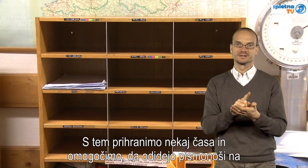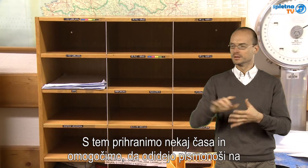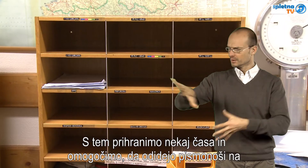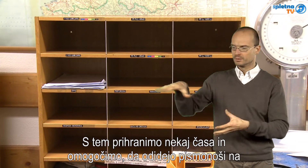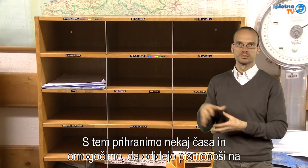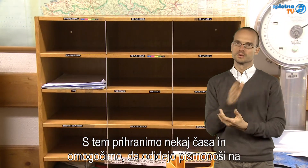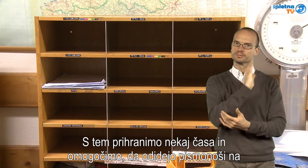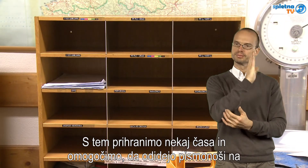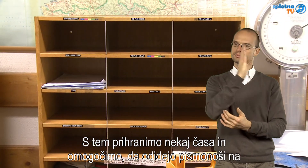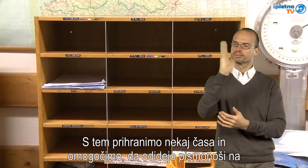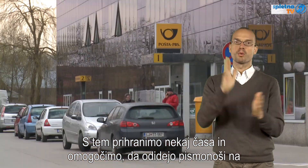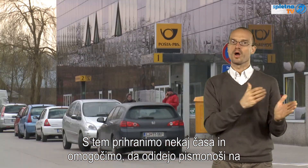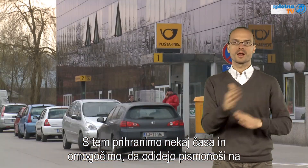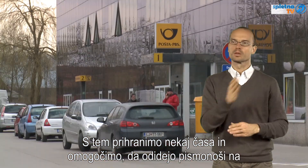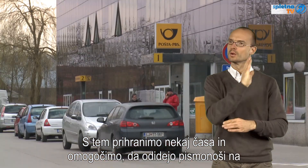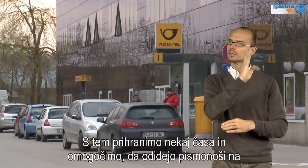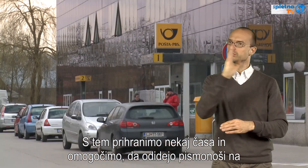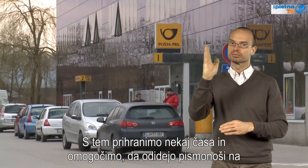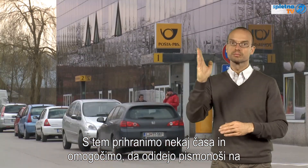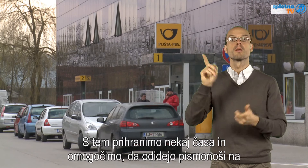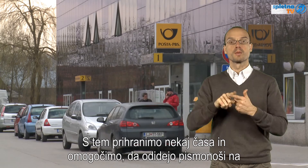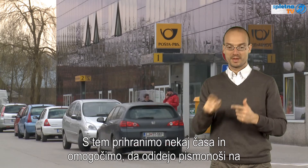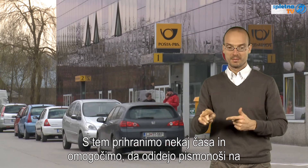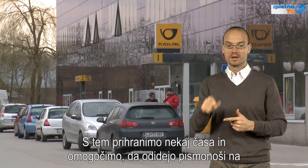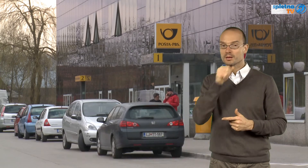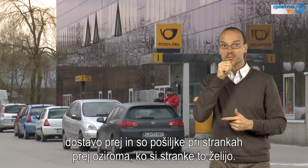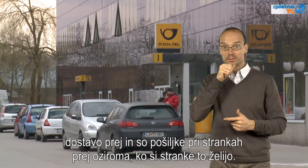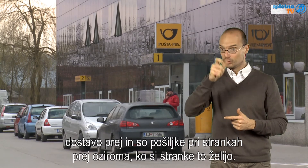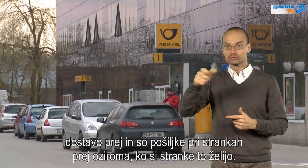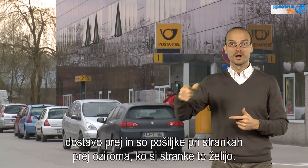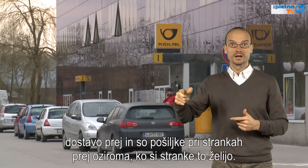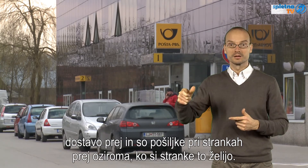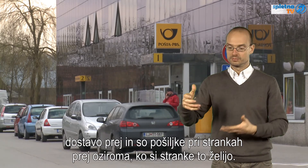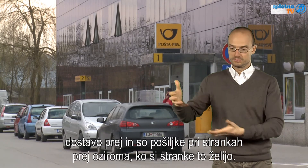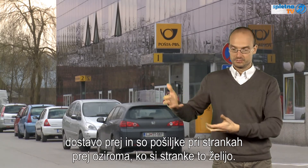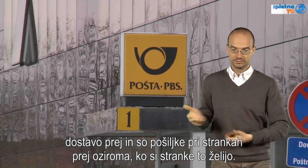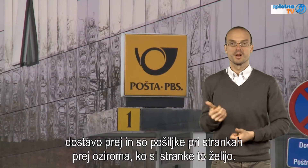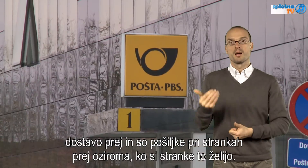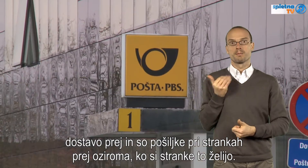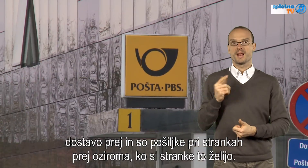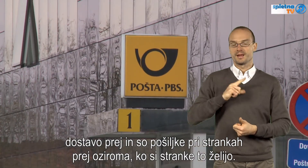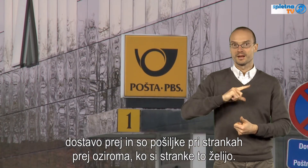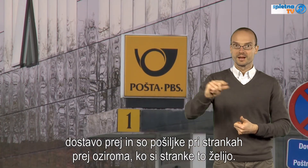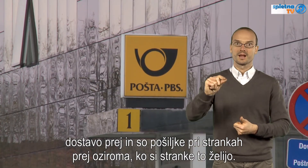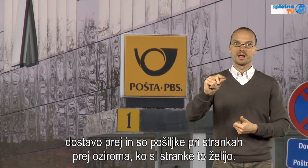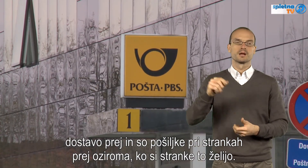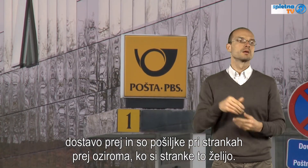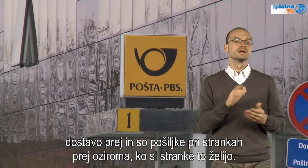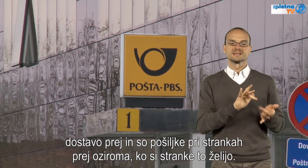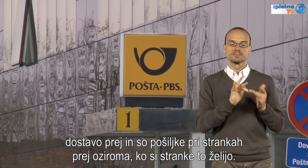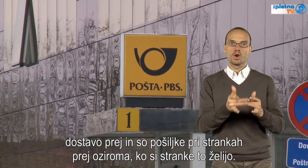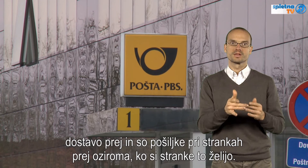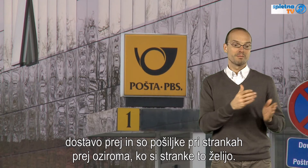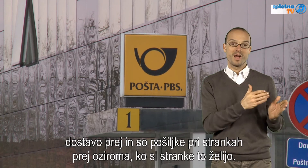časa in pa dejansko omogočimo, da dostavljači vdidojo oziroma pismo noši, vdidojo na dostavo prej in da so pošilke